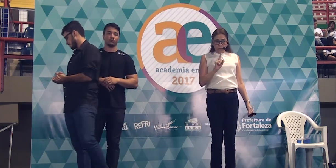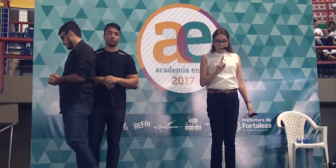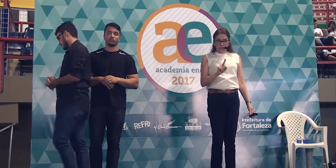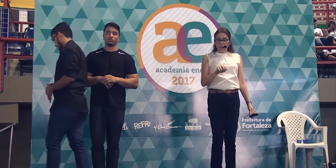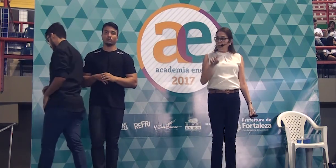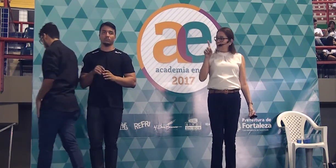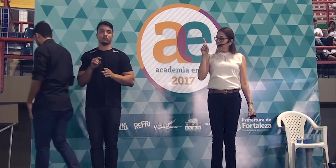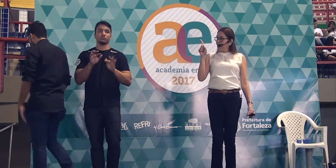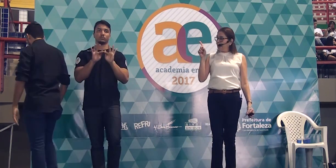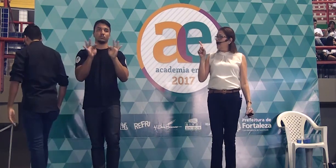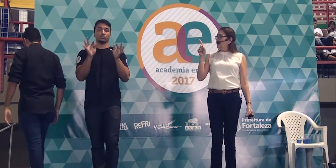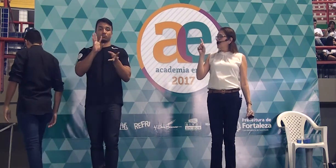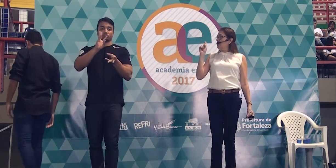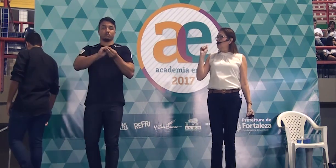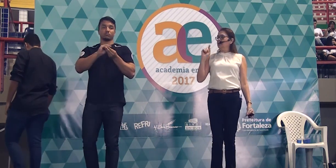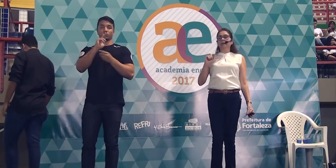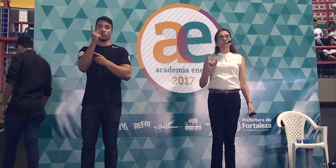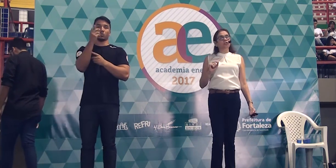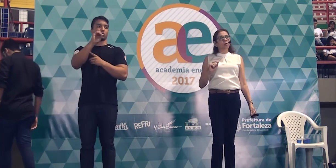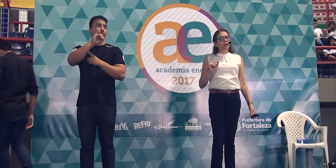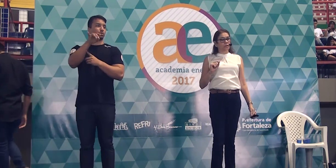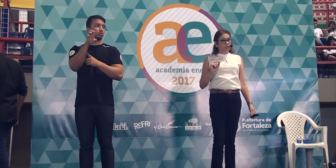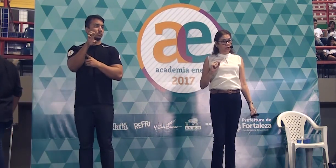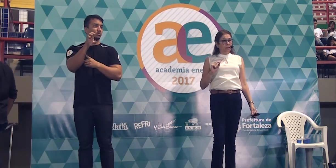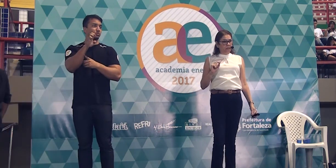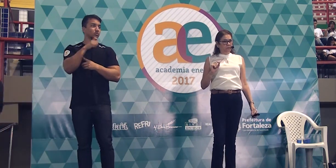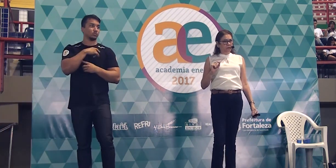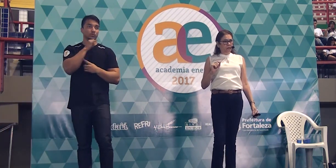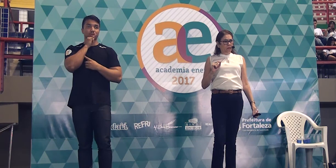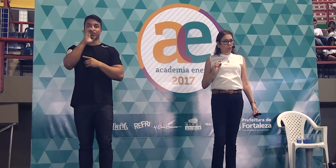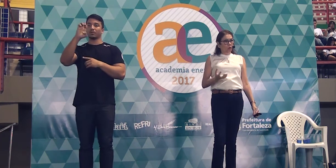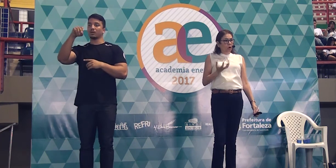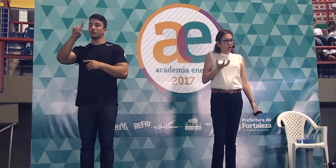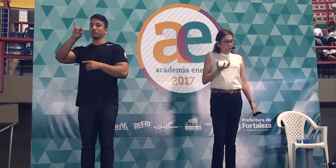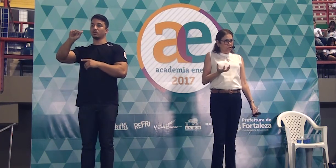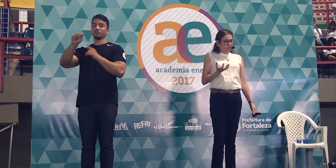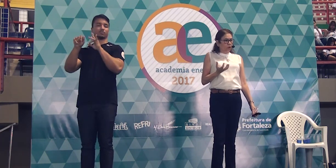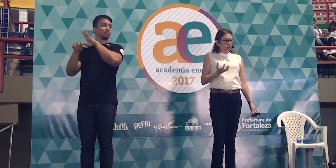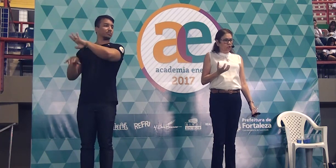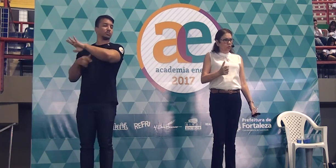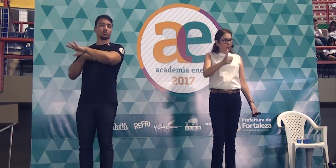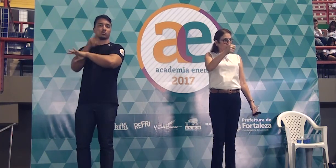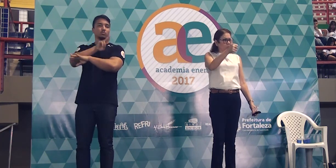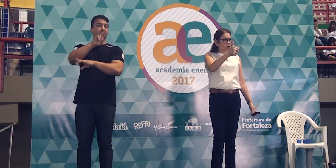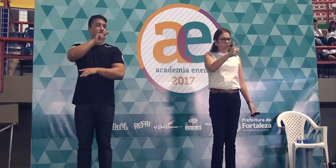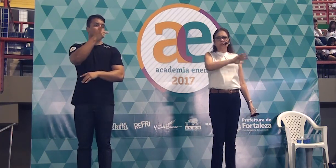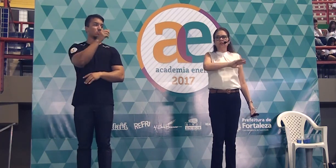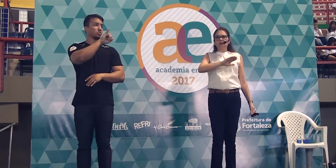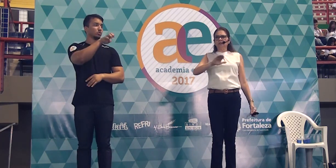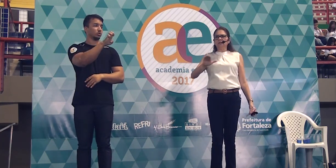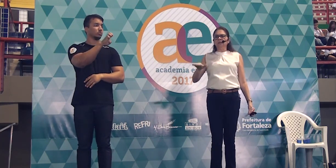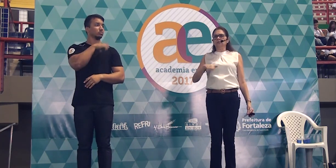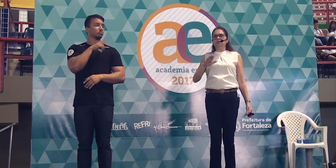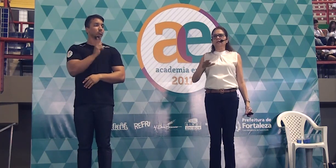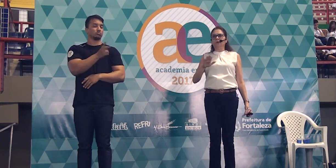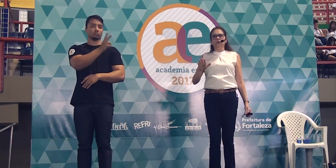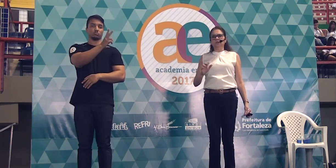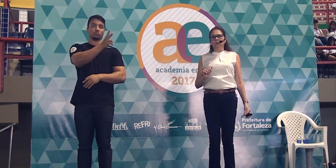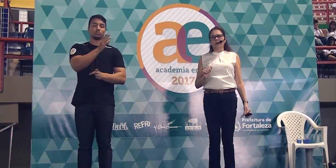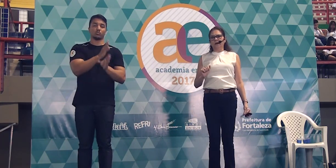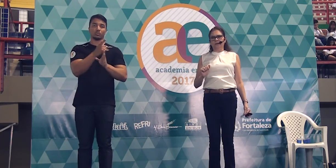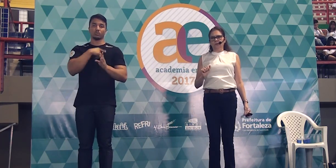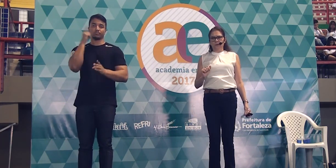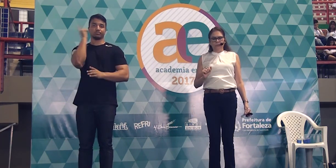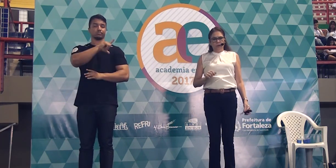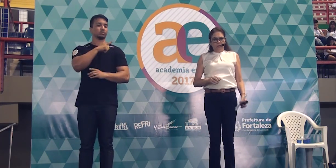Vocês estão vendo lá que eu cortei só o em dia, o hoje continua, o hoje sozinho já dá